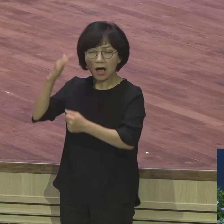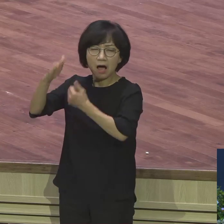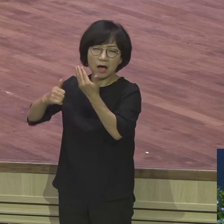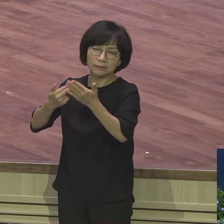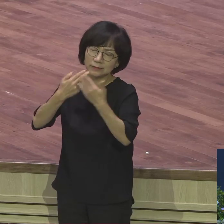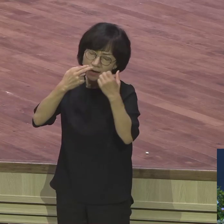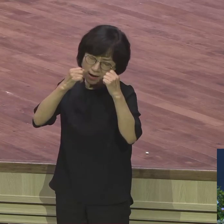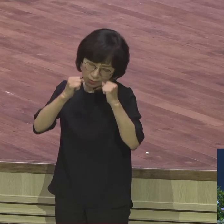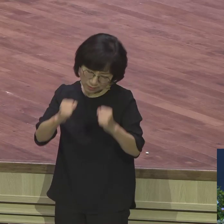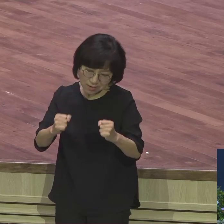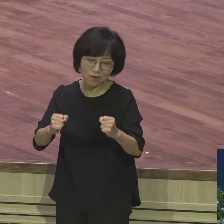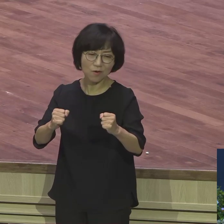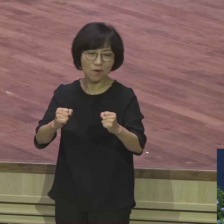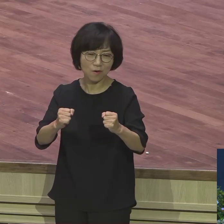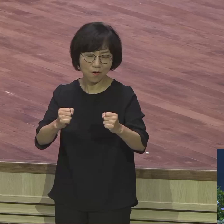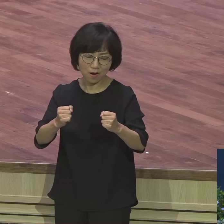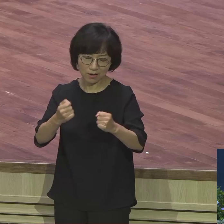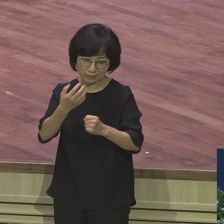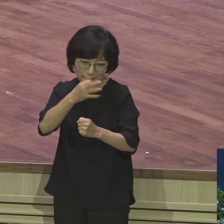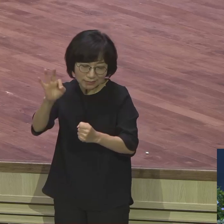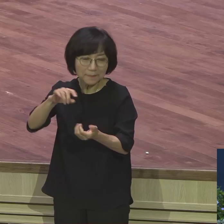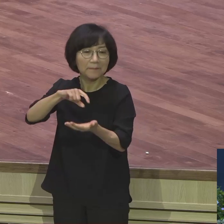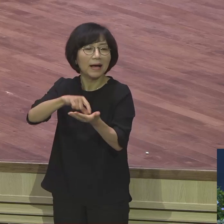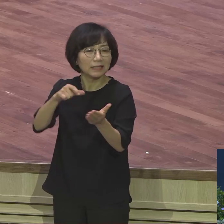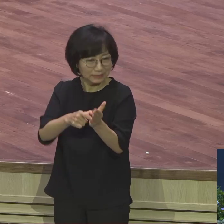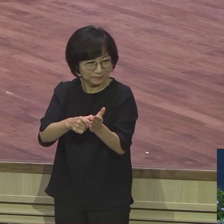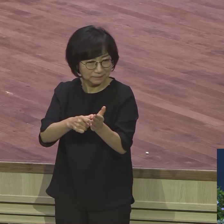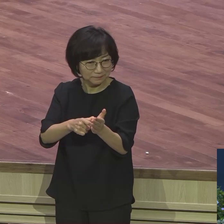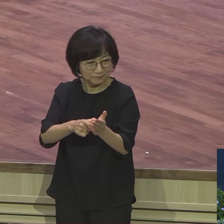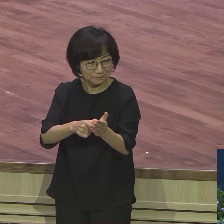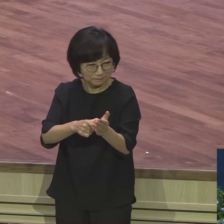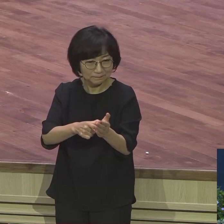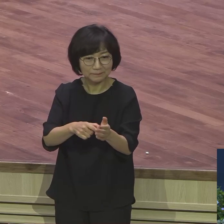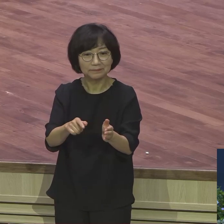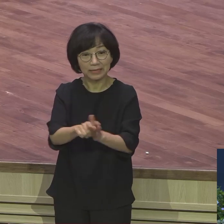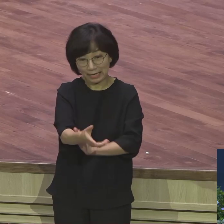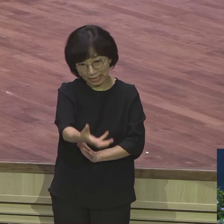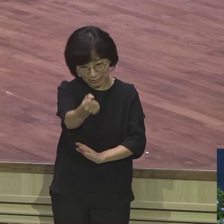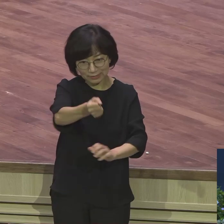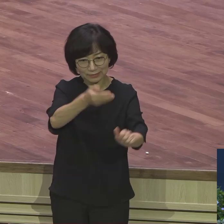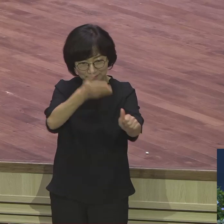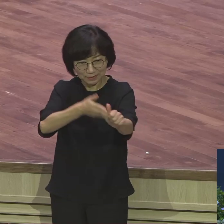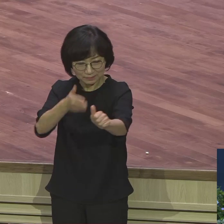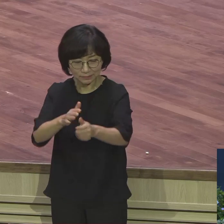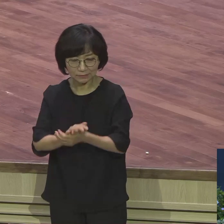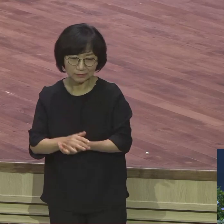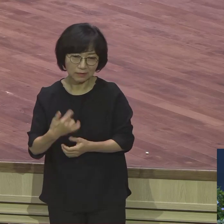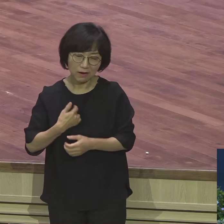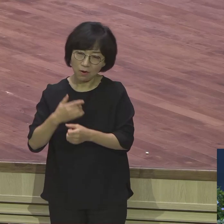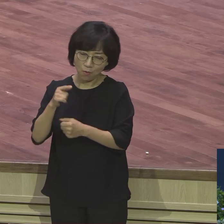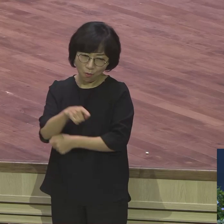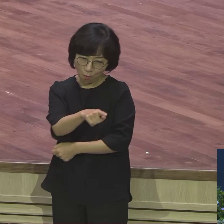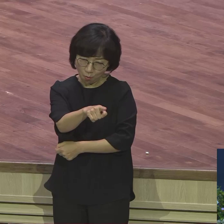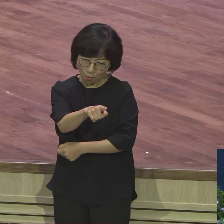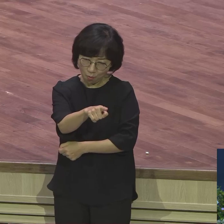믿어진다고 할 정도의 수준되기 바랍니다 너를 보니까 하나님이 살아있기는